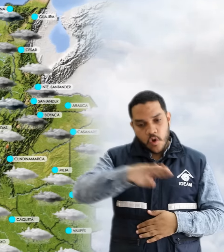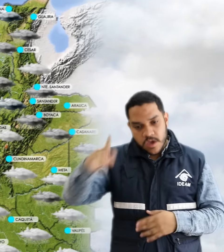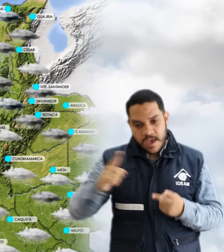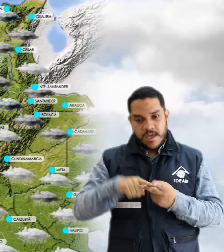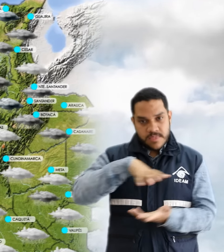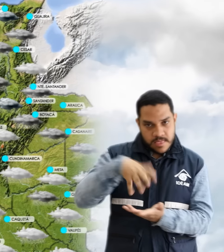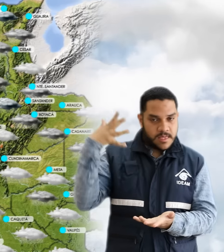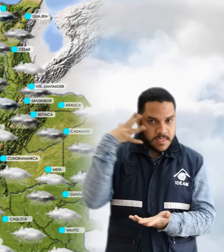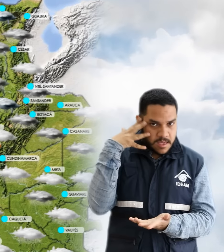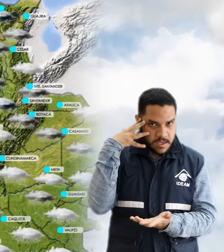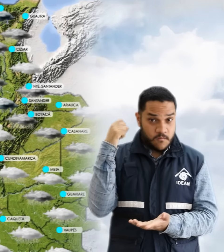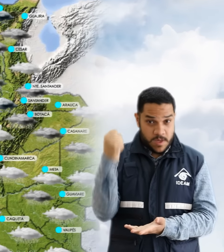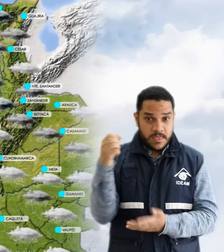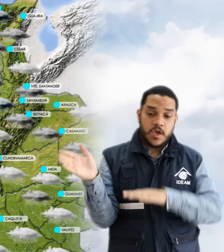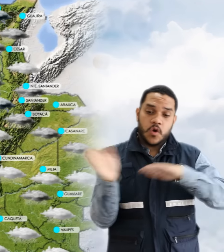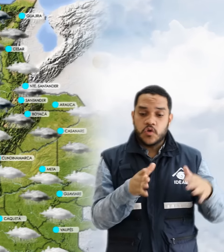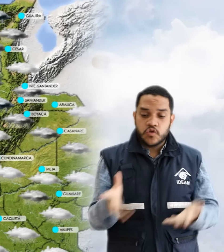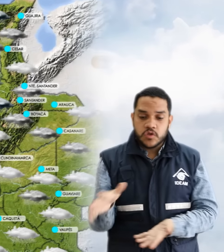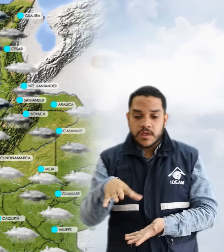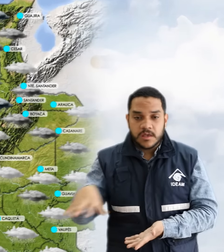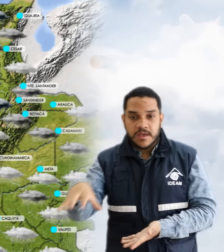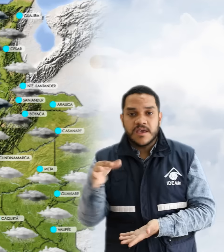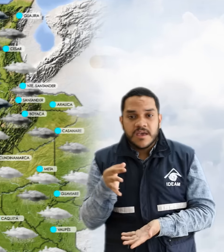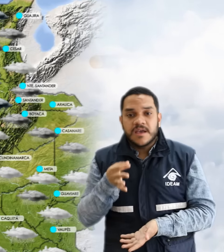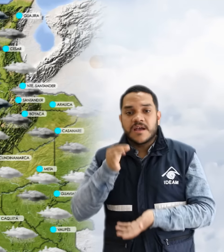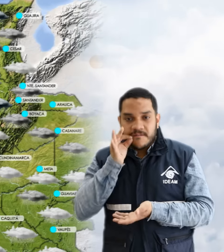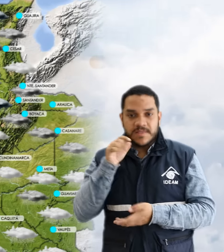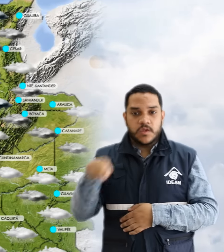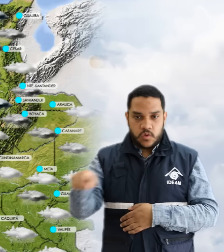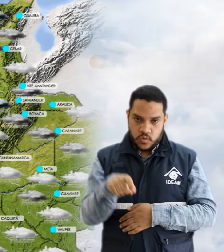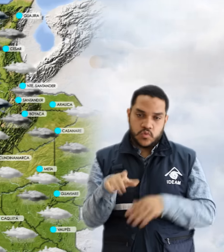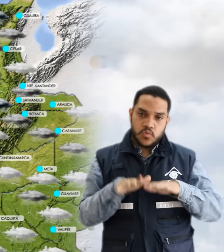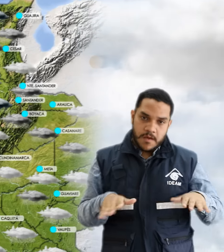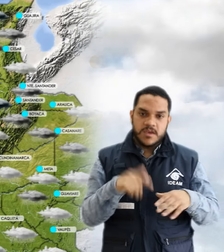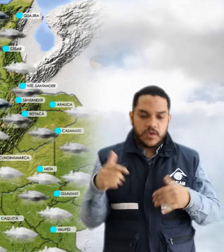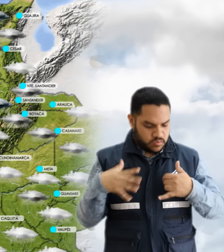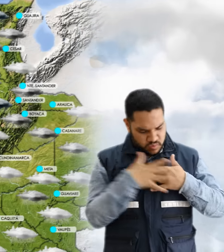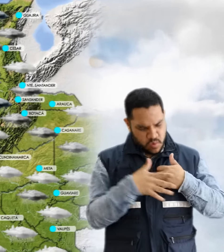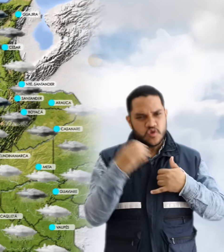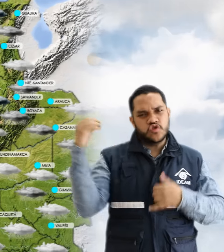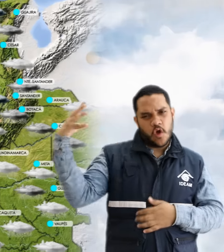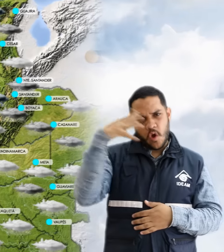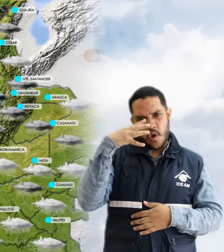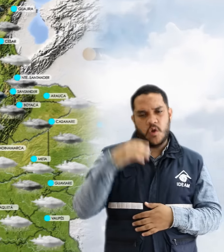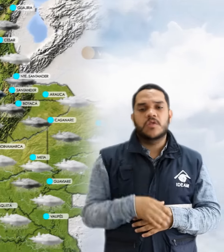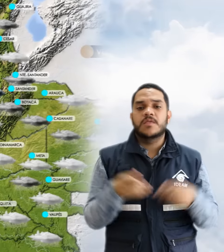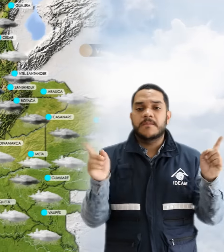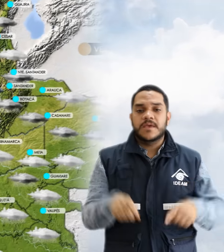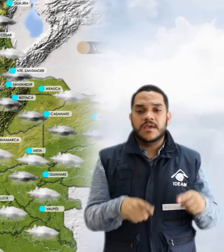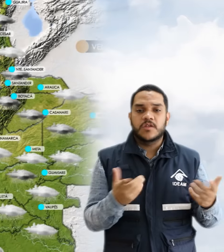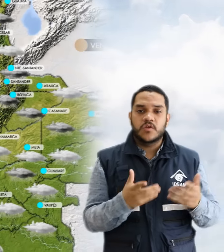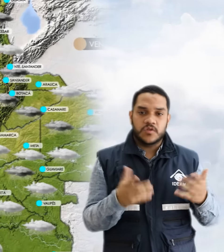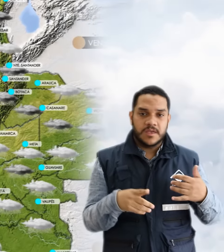lluvias de menor intensidad sobre Boyacá y Eje Cafetero y en el resto de la región Tiempo Seco. En la Orinoquía lluvias fuertes con probabilidad de tormentas